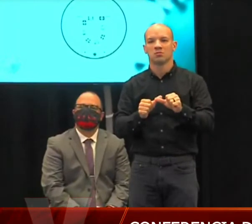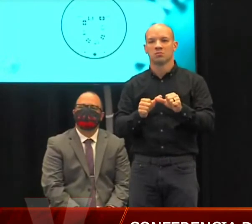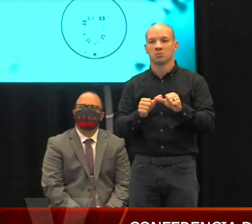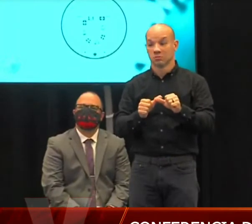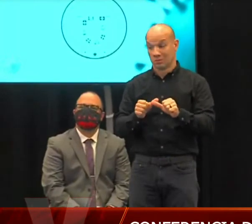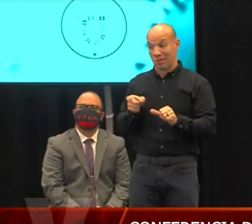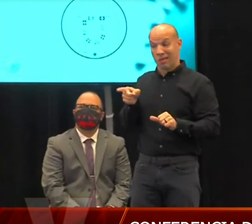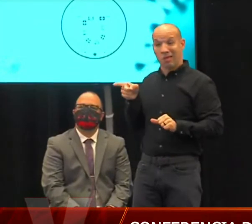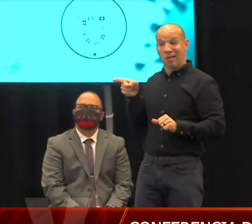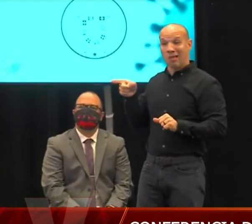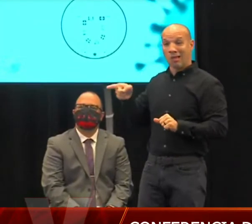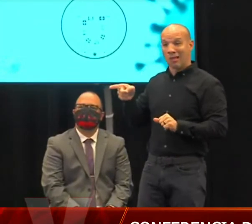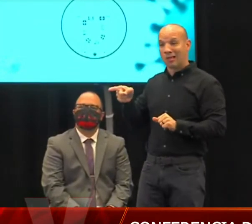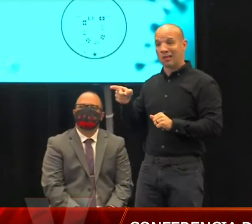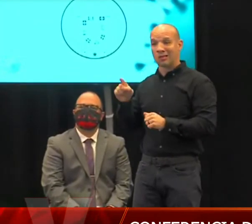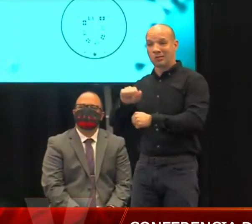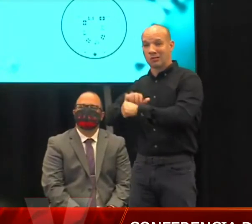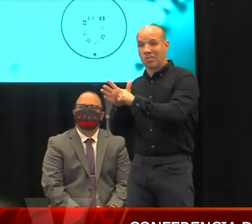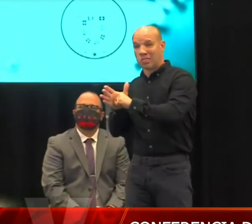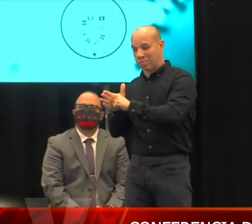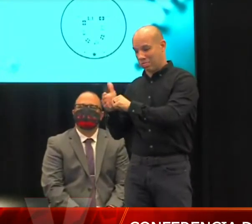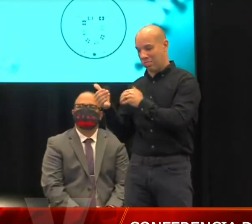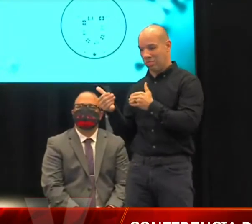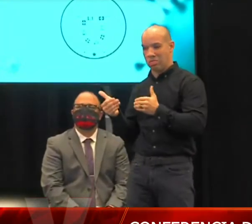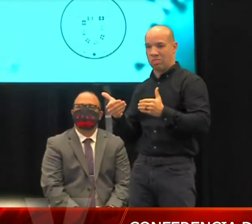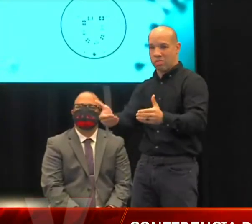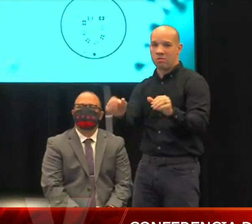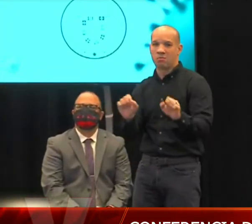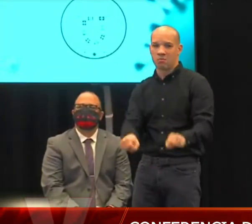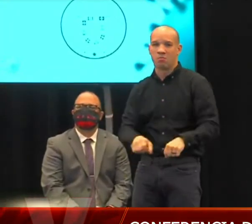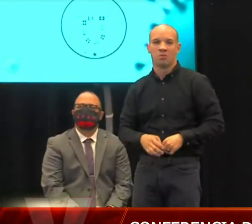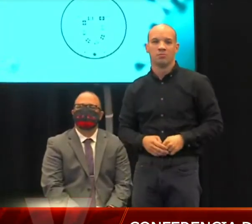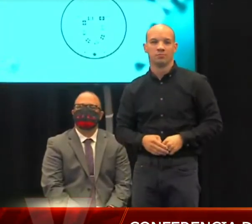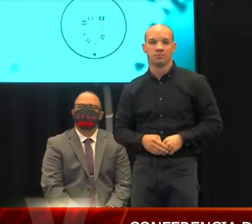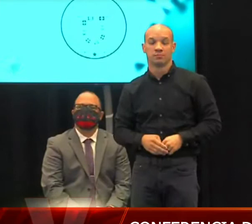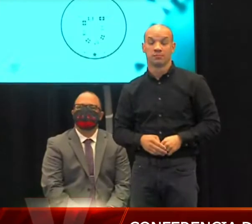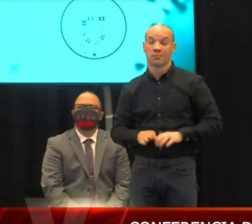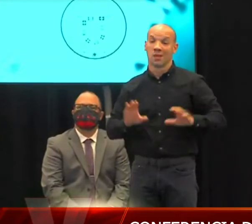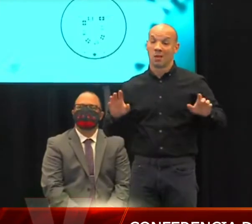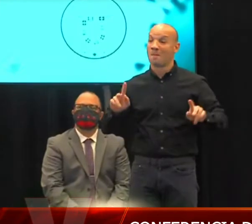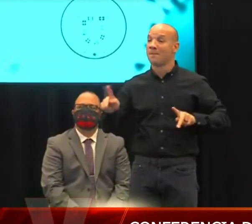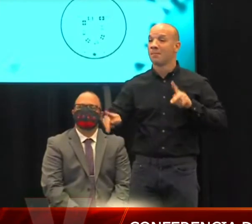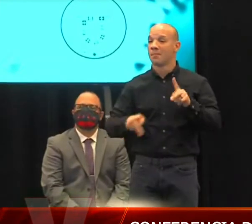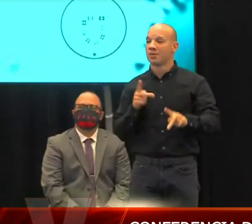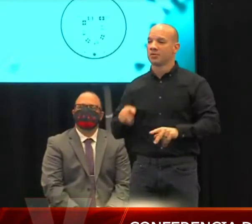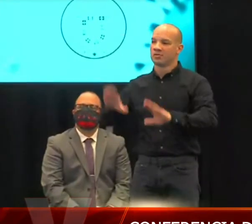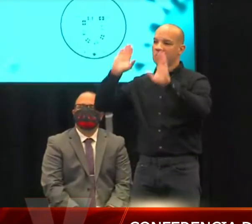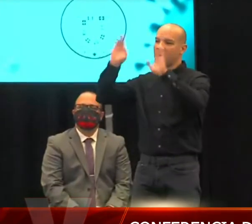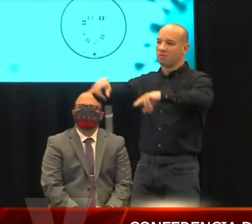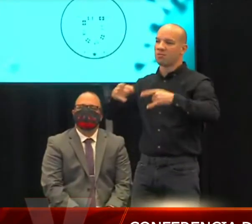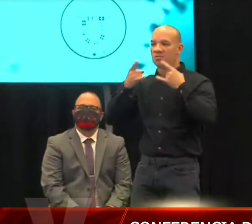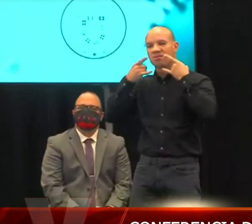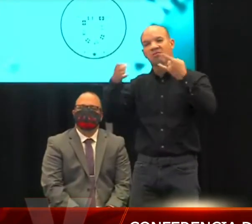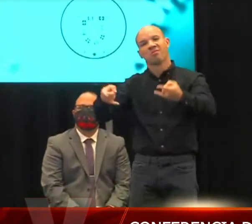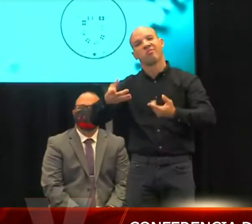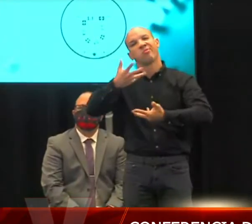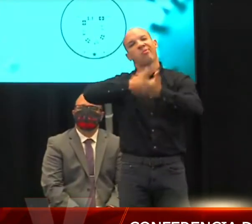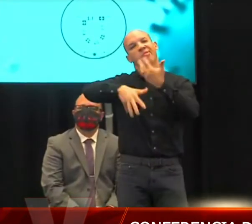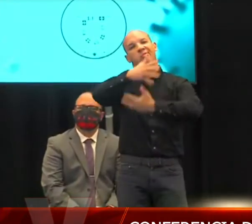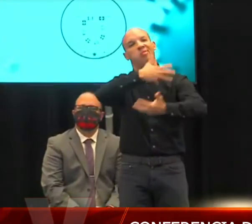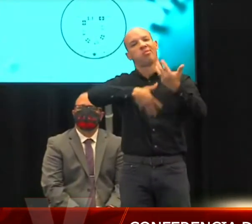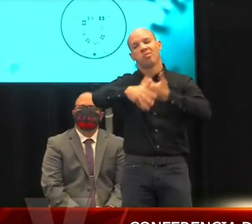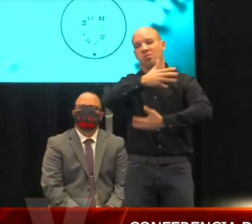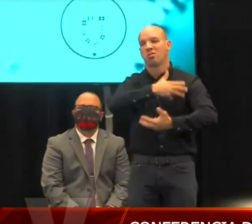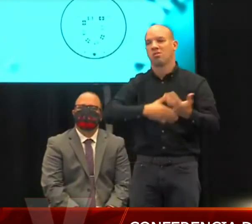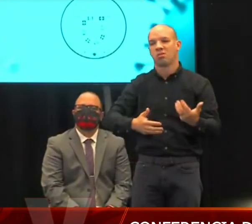-19, pero no podemos, por unas personas que no cumplan con la orden ejecutiva, que violenten la